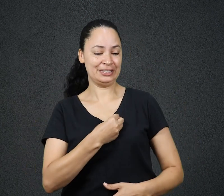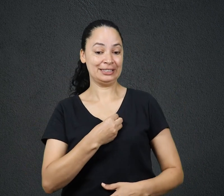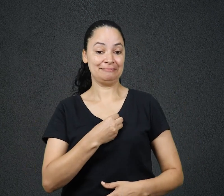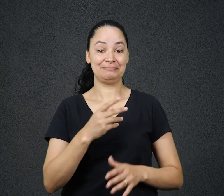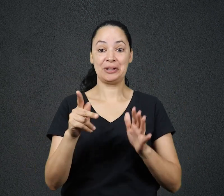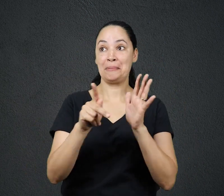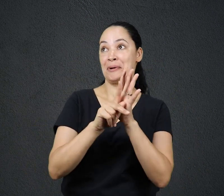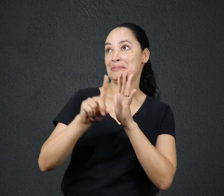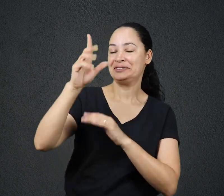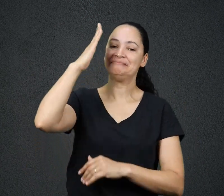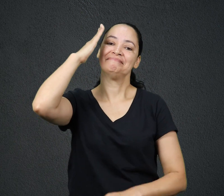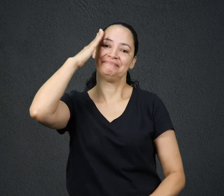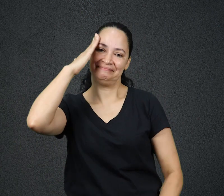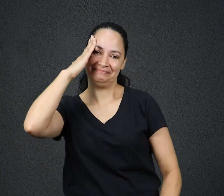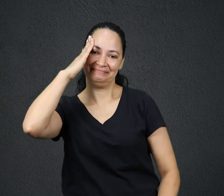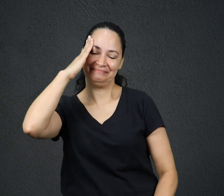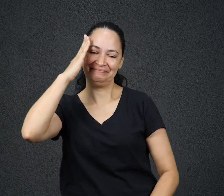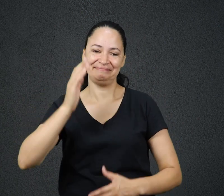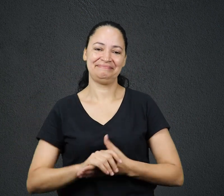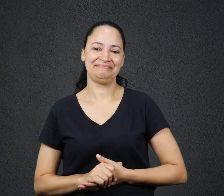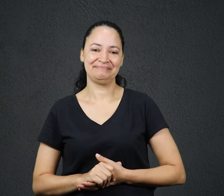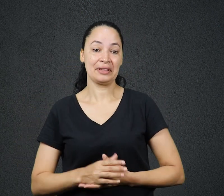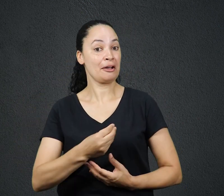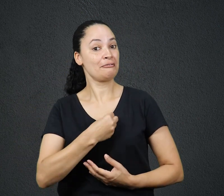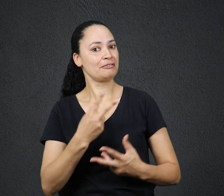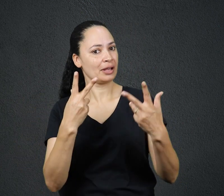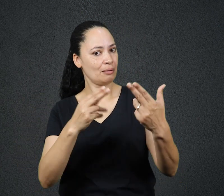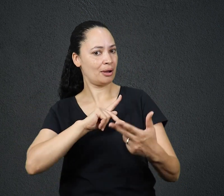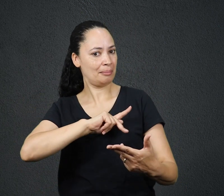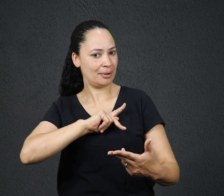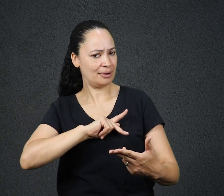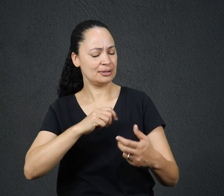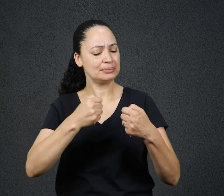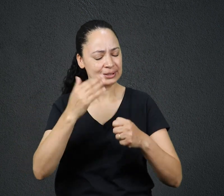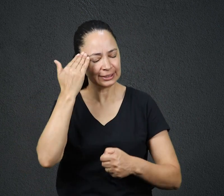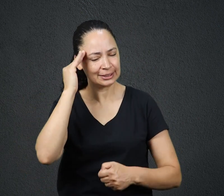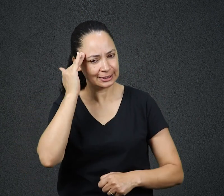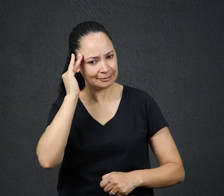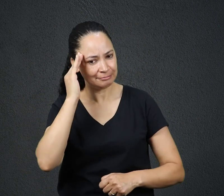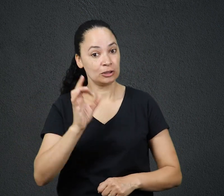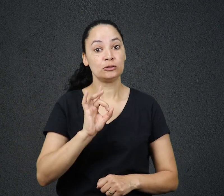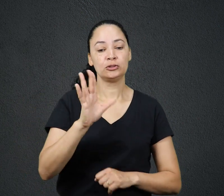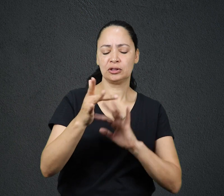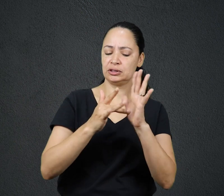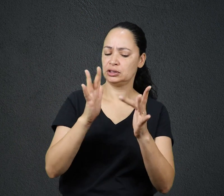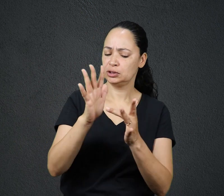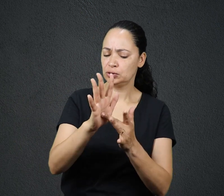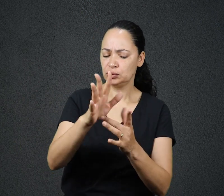sentido Caro leitor, para viver como Paulo É preciso entender que somente em Cristo há